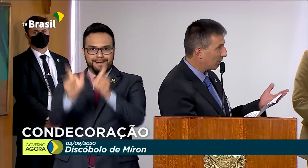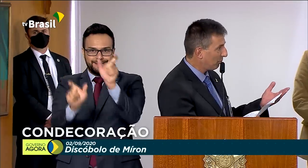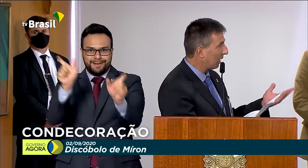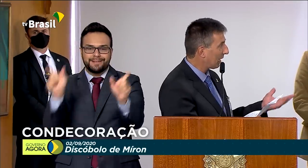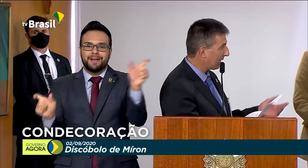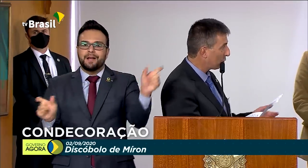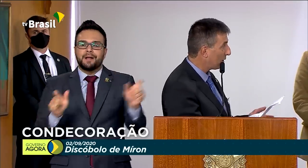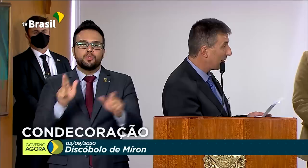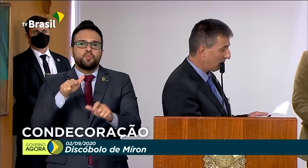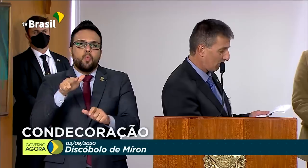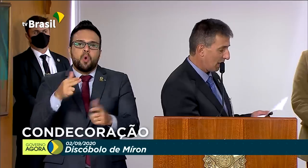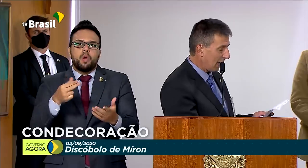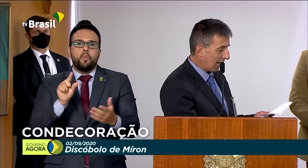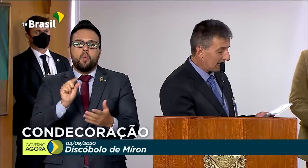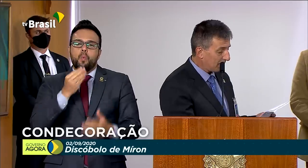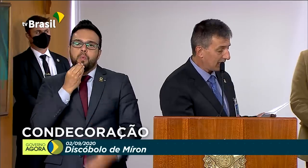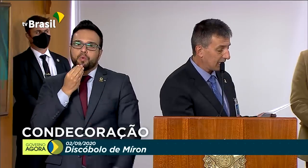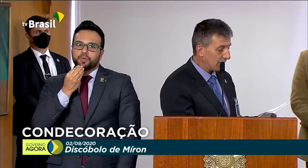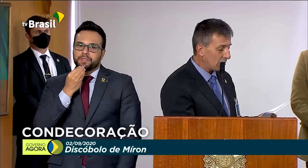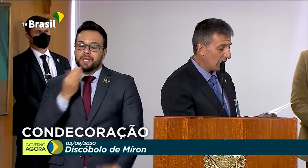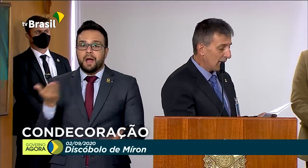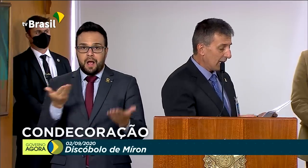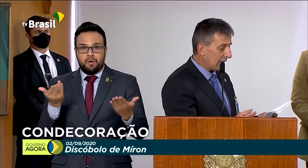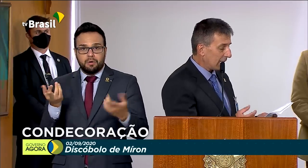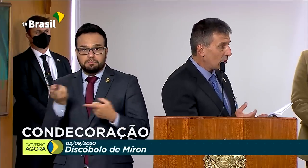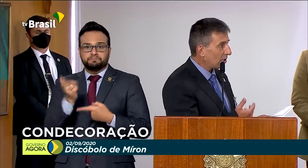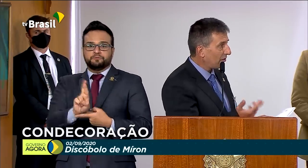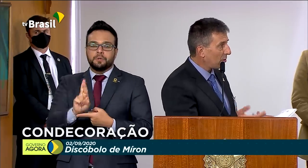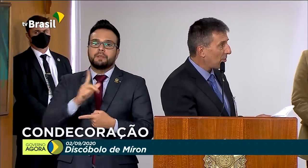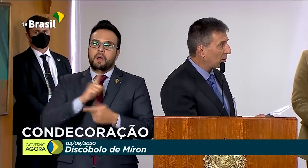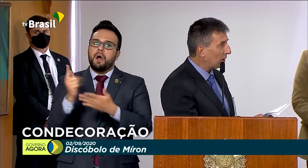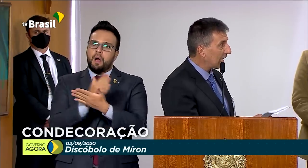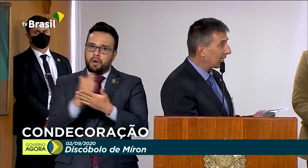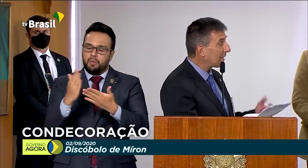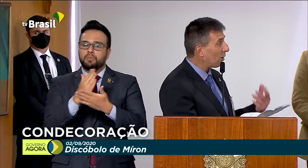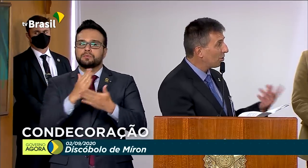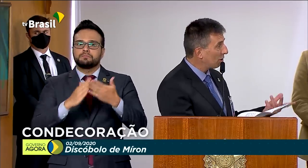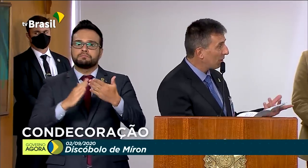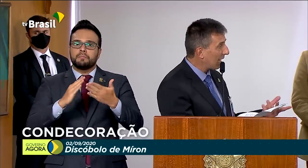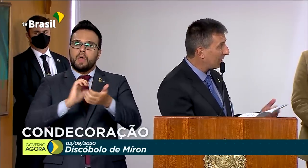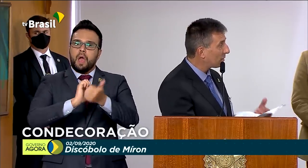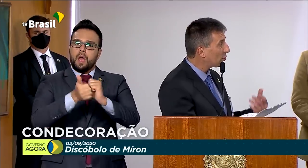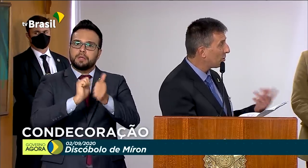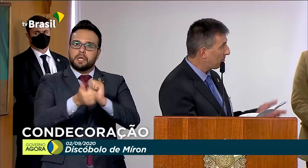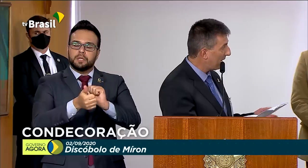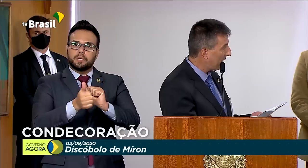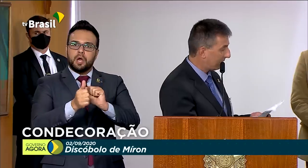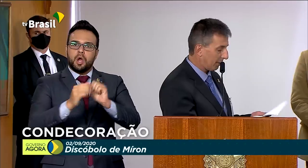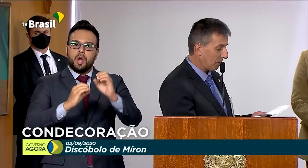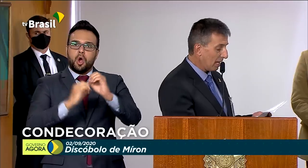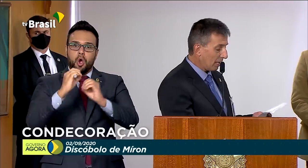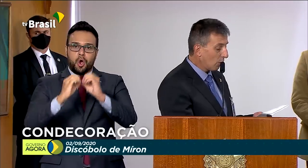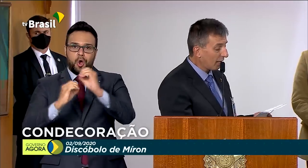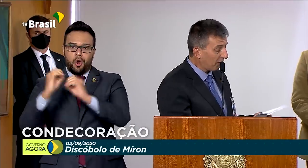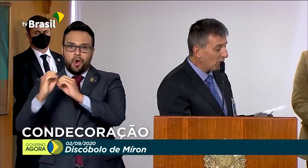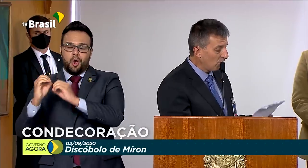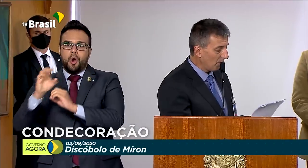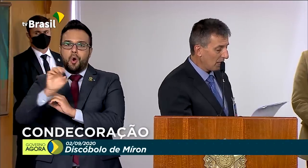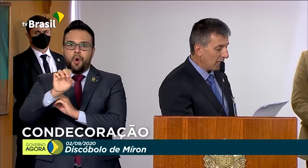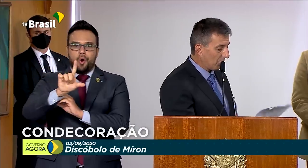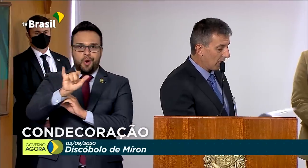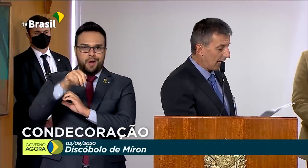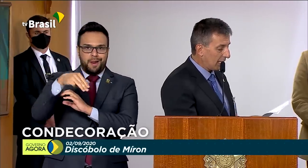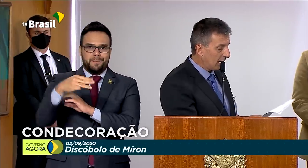representados por atletas olímpicos aqui presentes, que nunca tiveram uma oportunidade em dar continuidade à sua experiência. E o